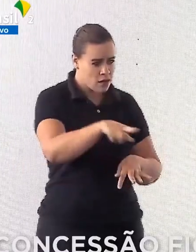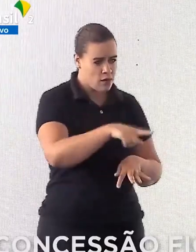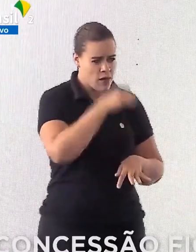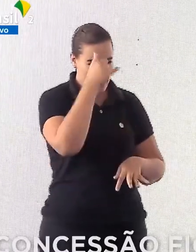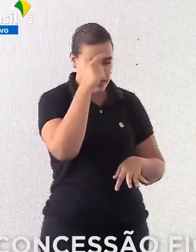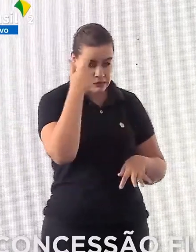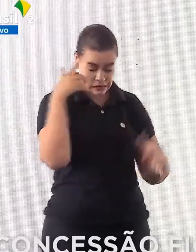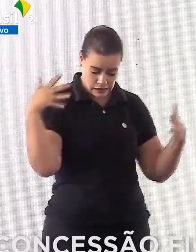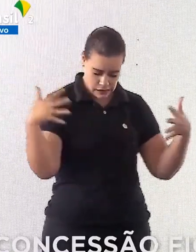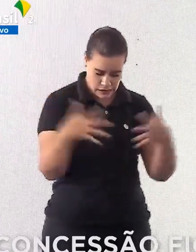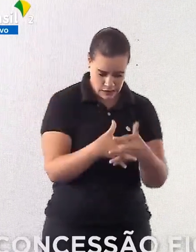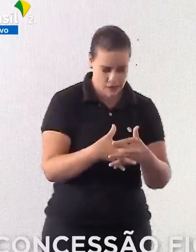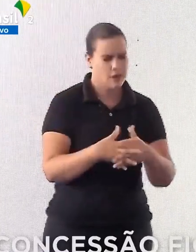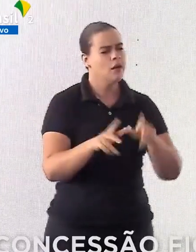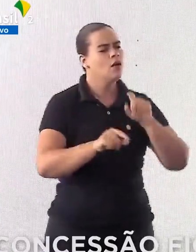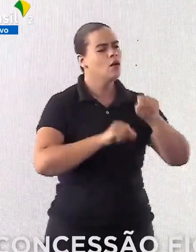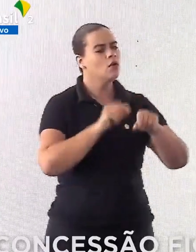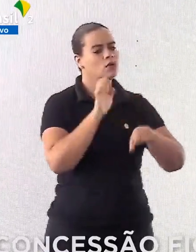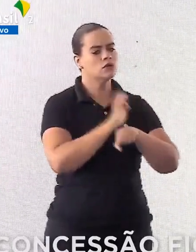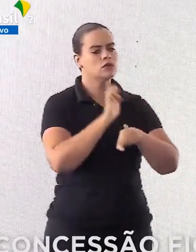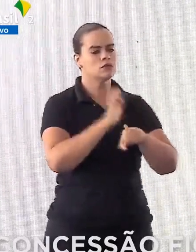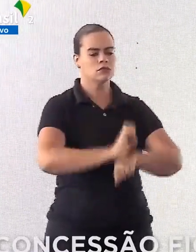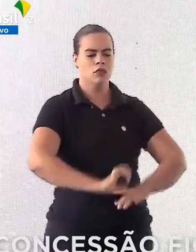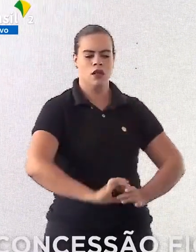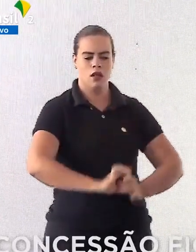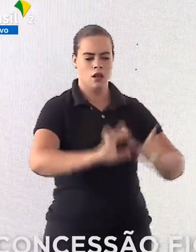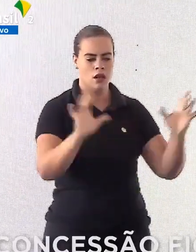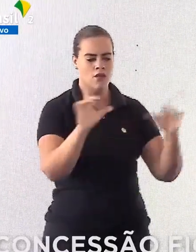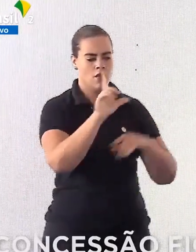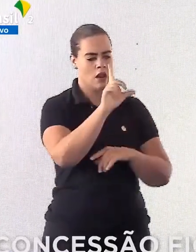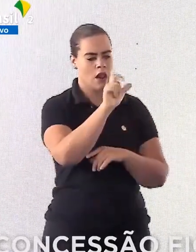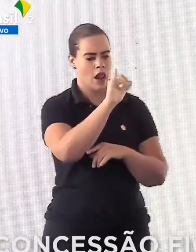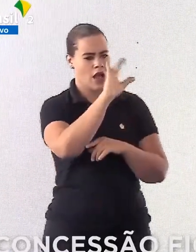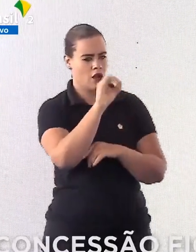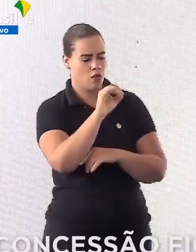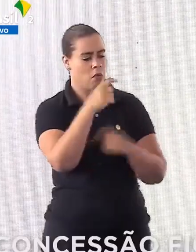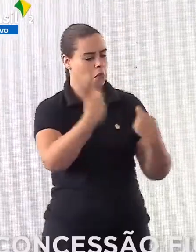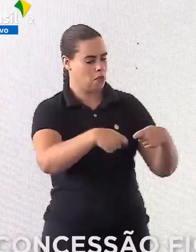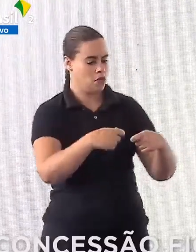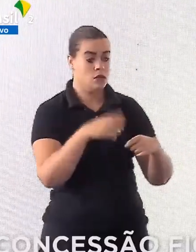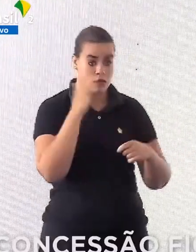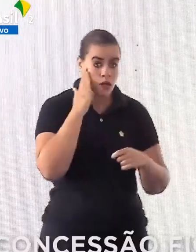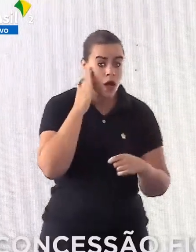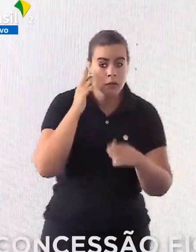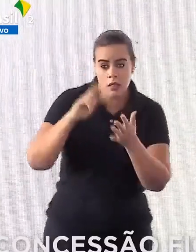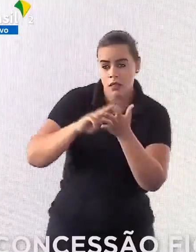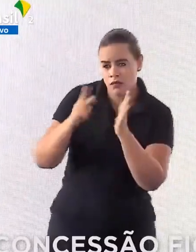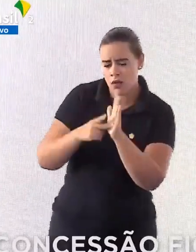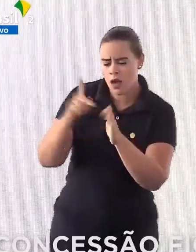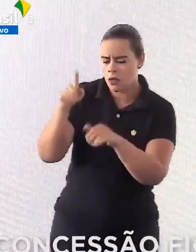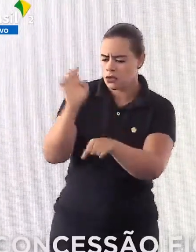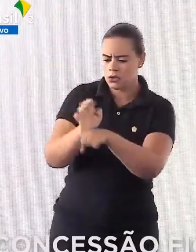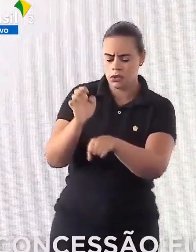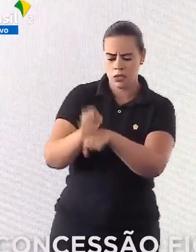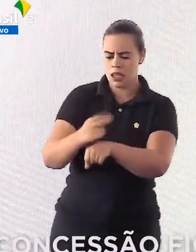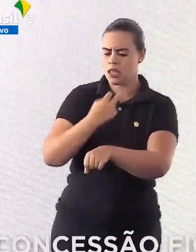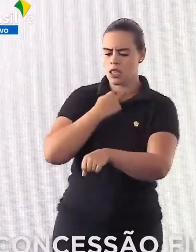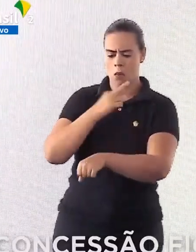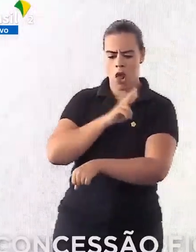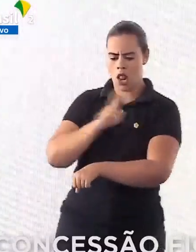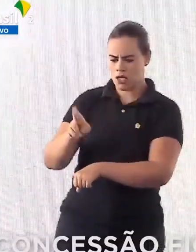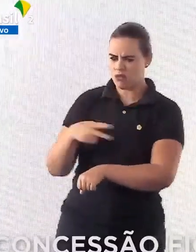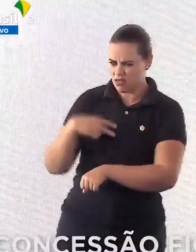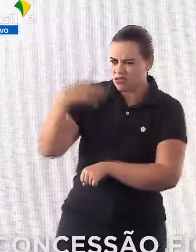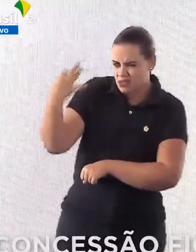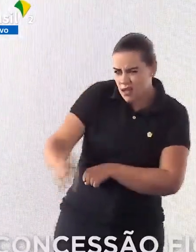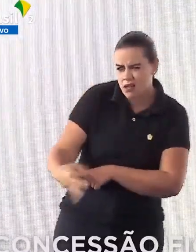confuso, o Estado é laico e tem que ser. Sabe o é significa Estado laico? É o Estado não pode ter religião. E está